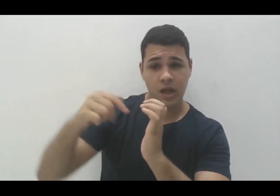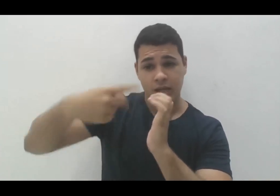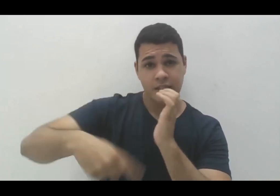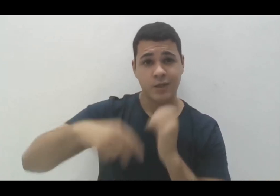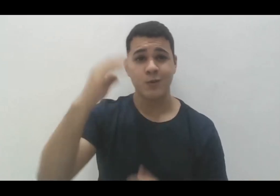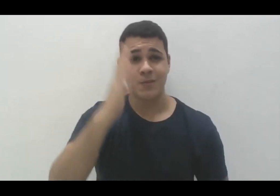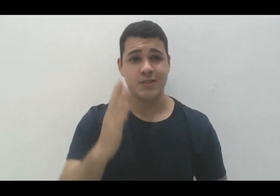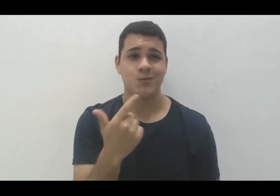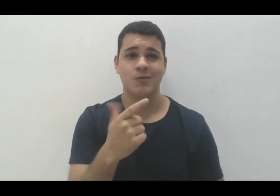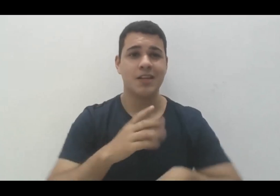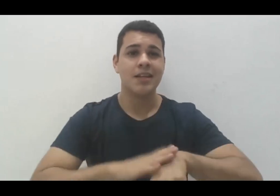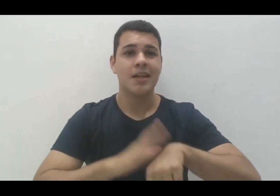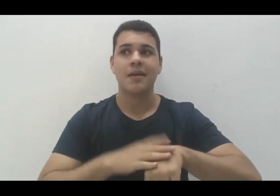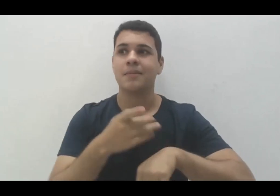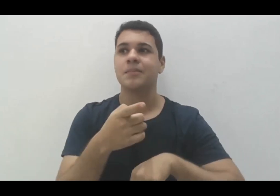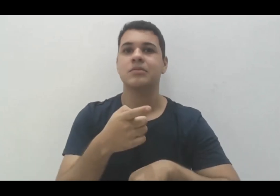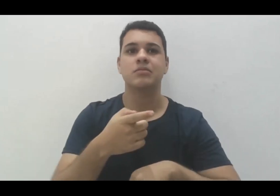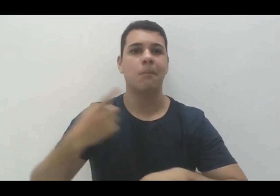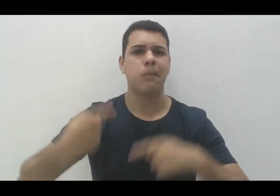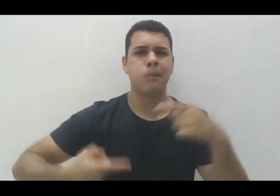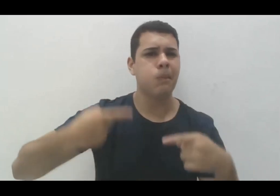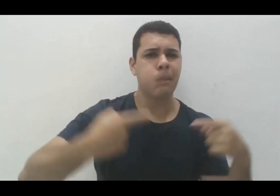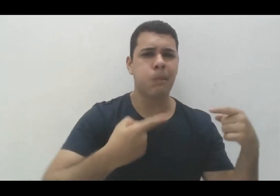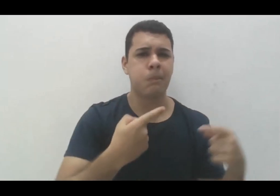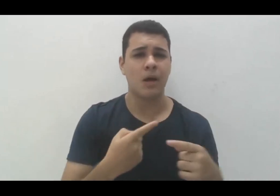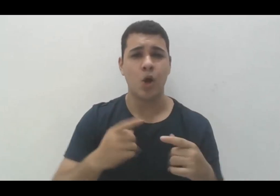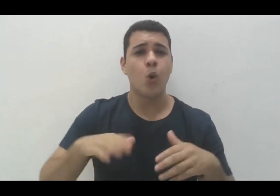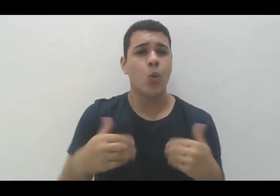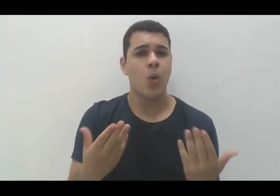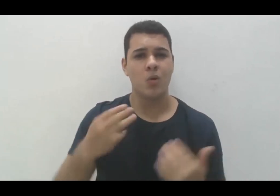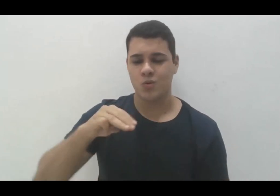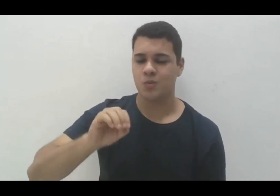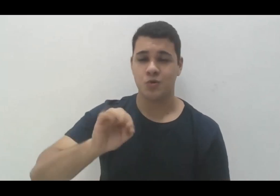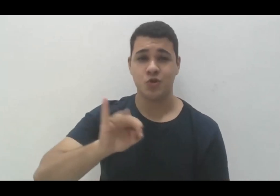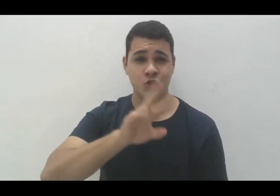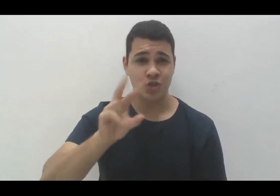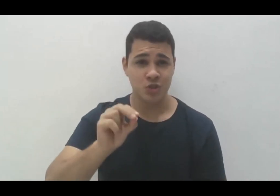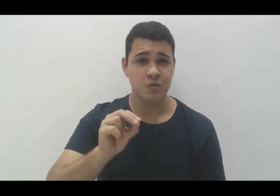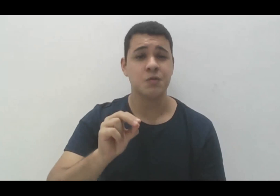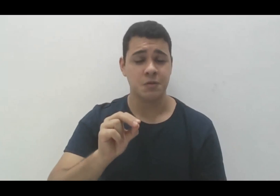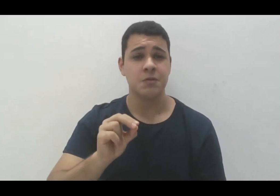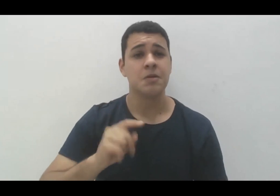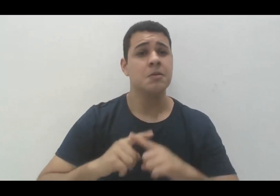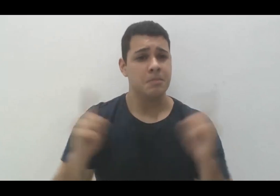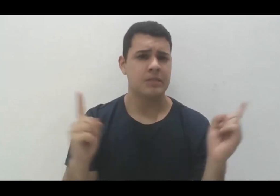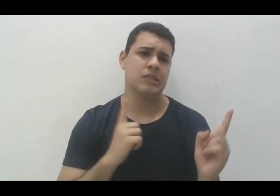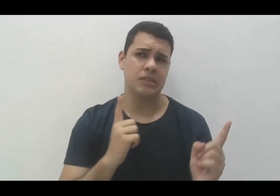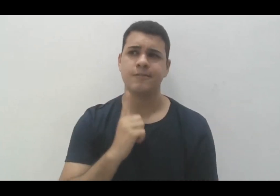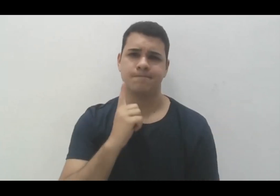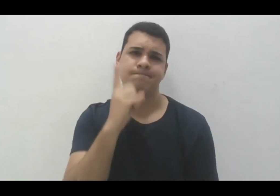tempo aqui para discutir porquê, a gente ainda tem muitas fragilidades,